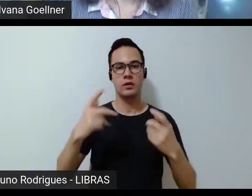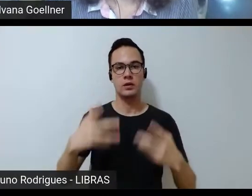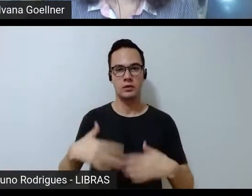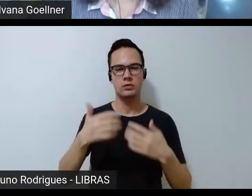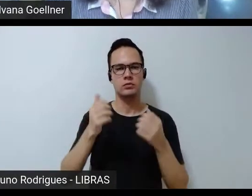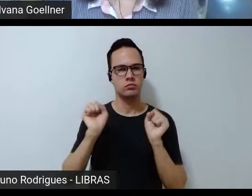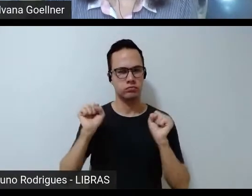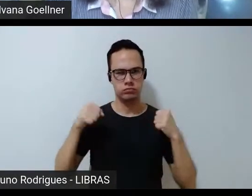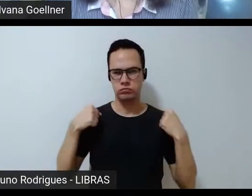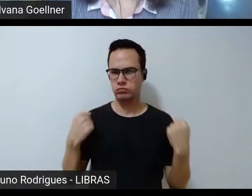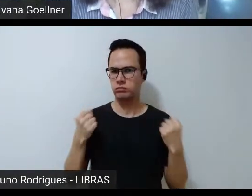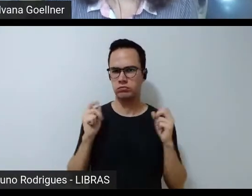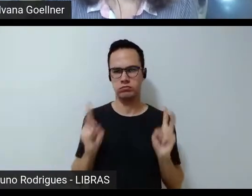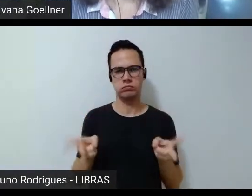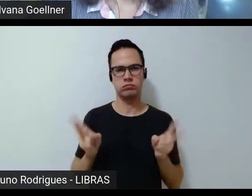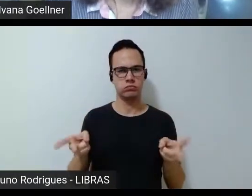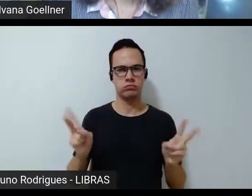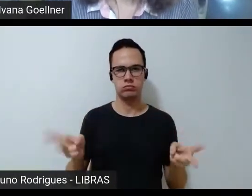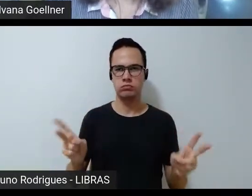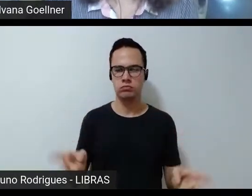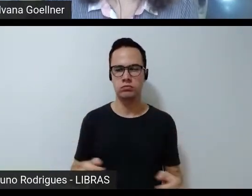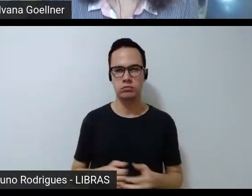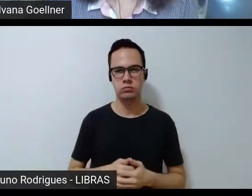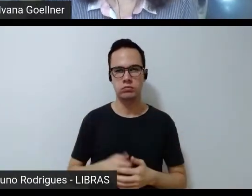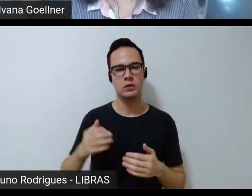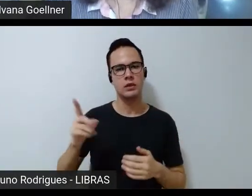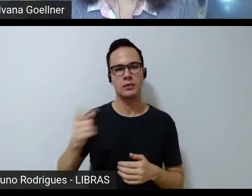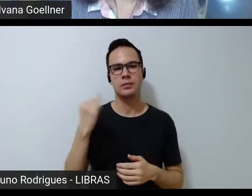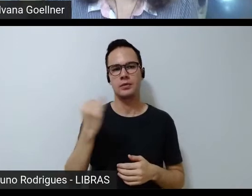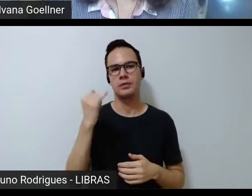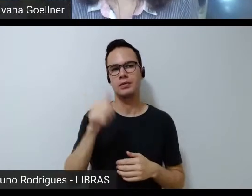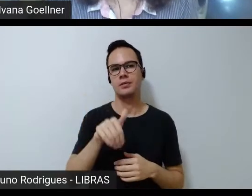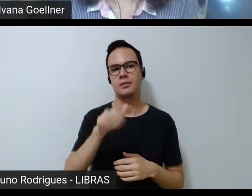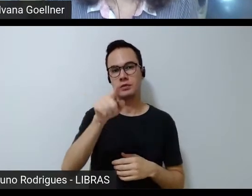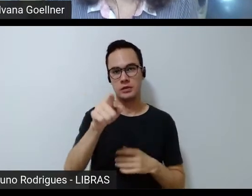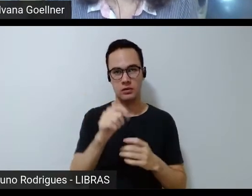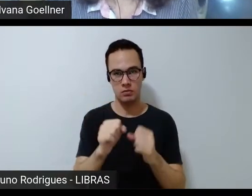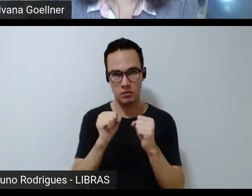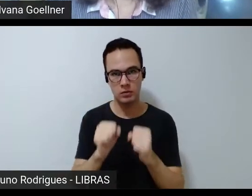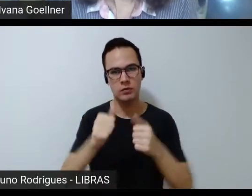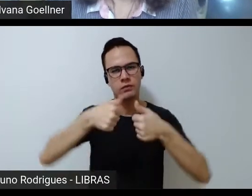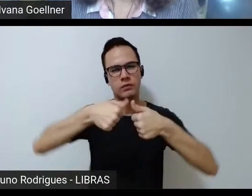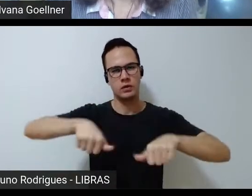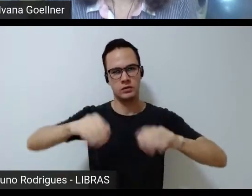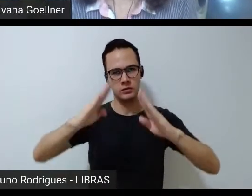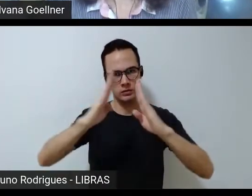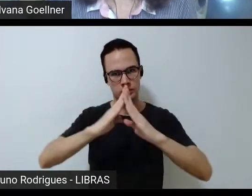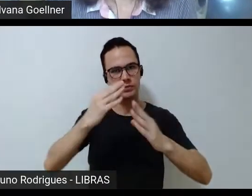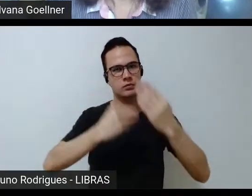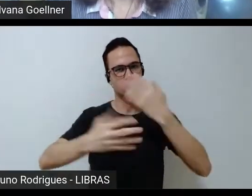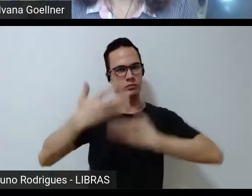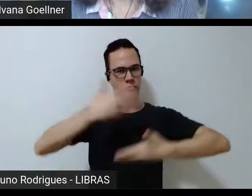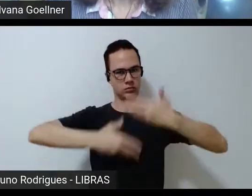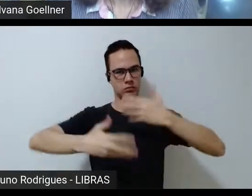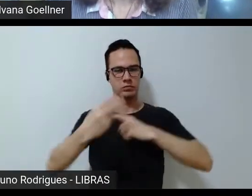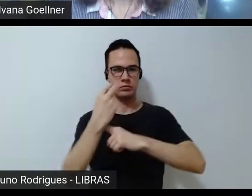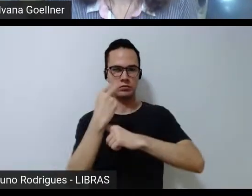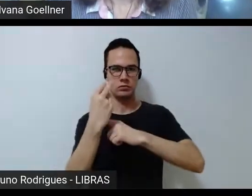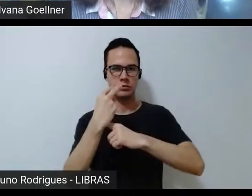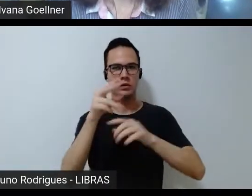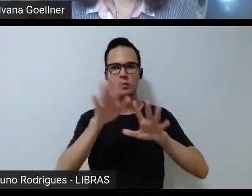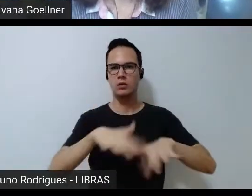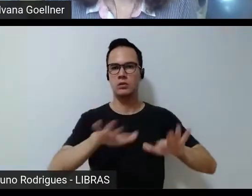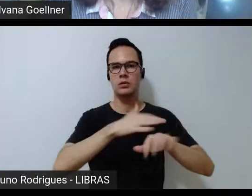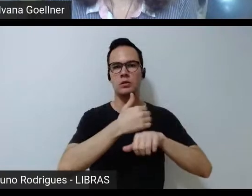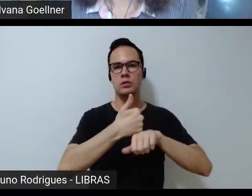continua e que mais do que nunca quem puder fique em casa cuide-se uma homenagem a todos os